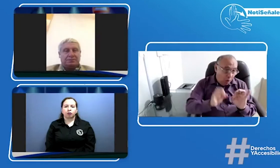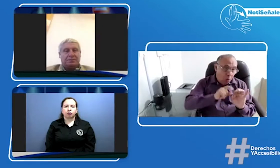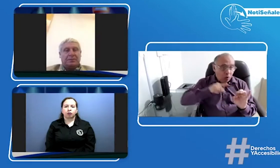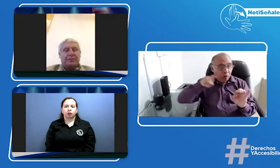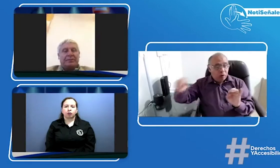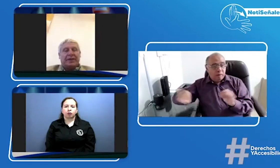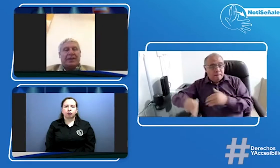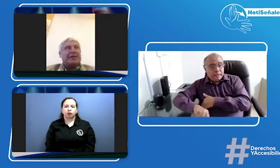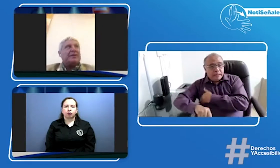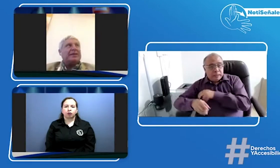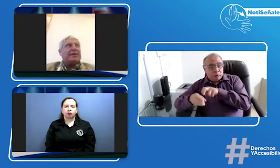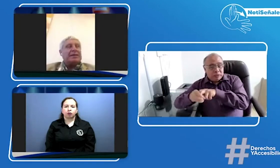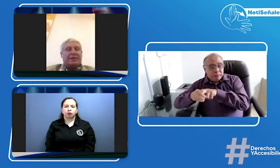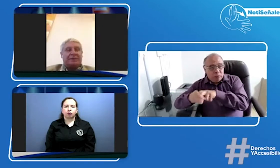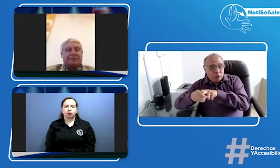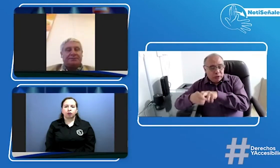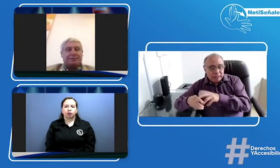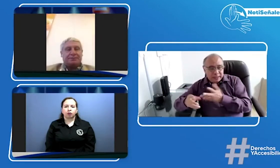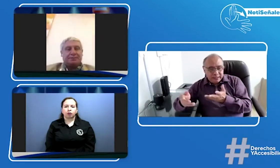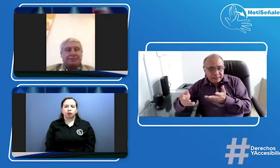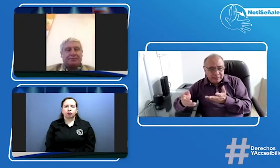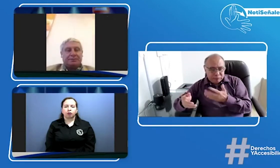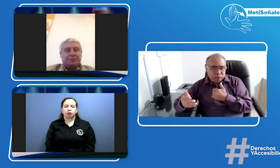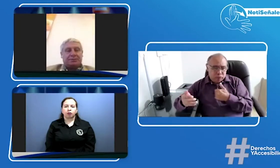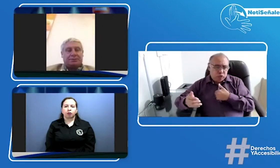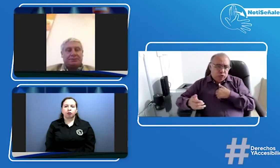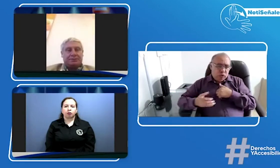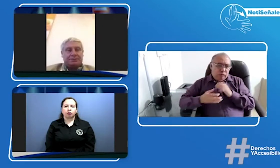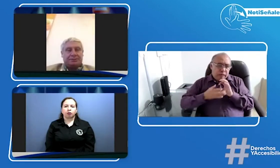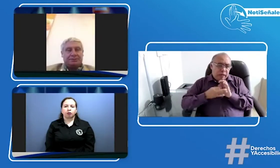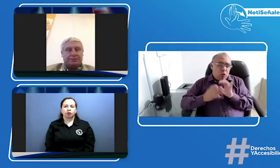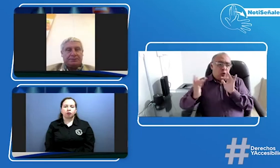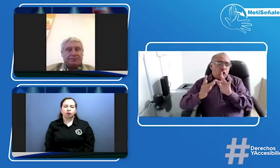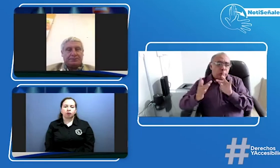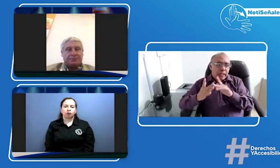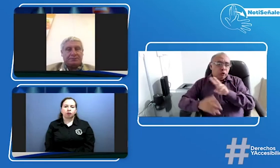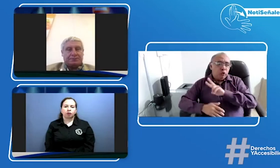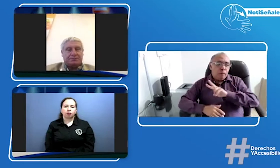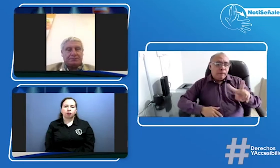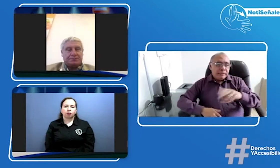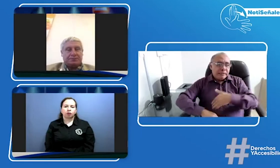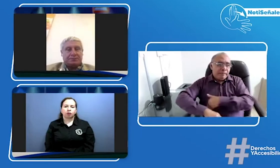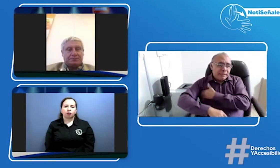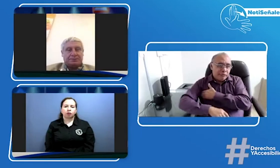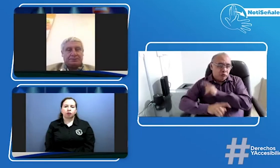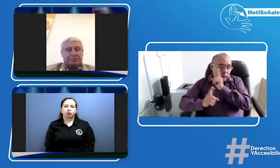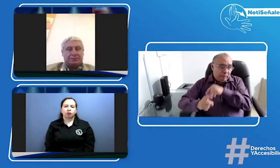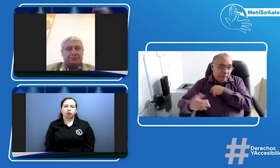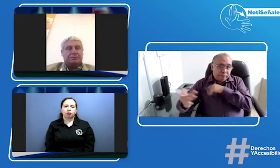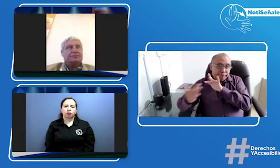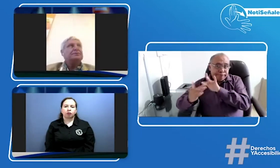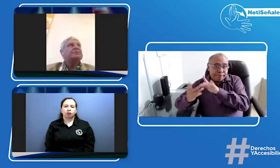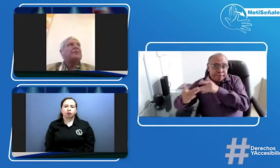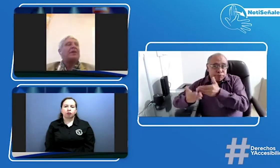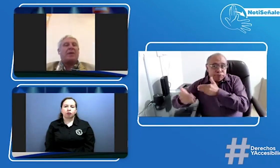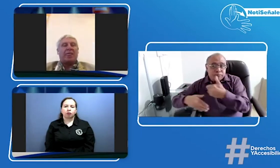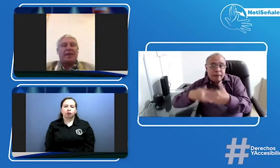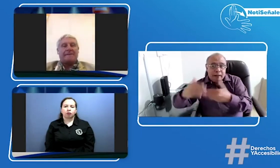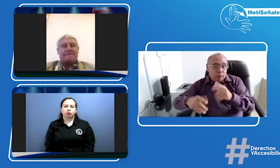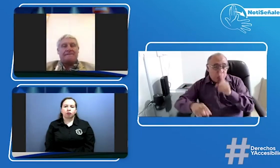¿es de parte del doctor Lota o es de parte del Ministerio de Transporte? porque nosotros estamos también en contacto con el